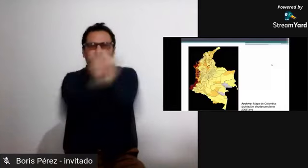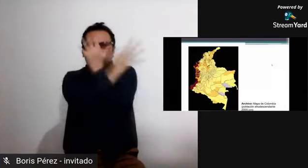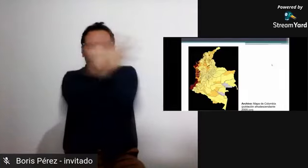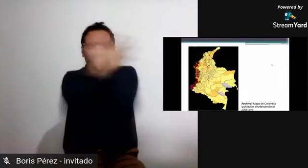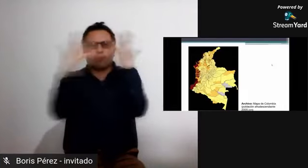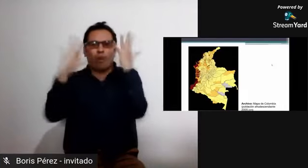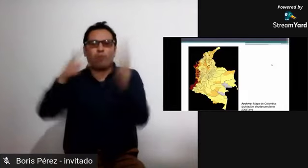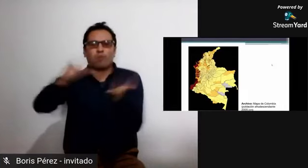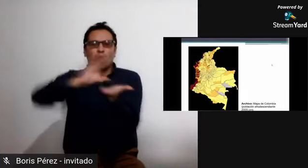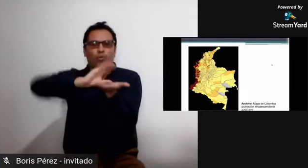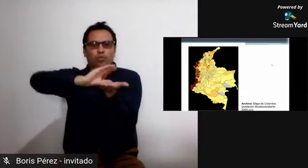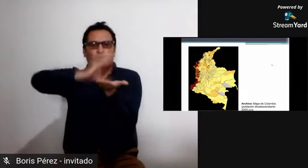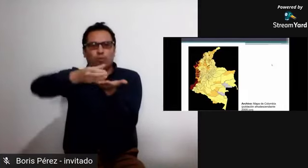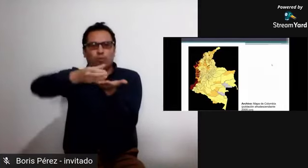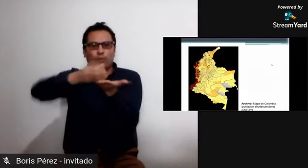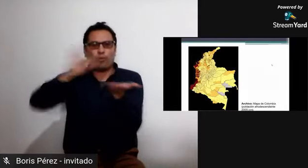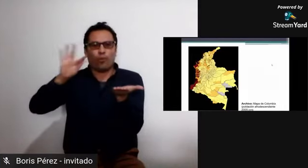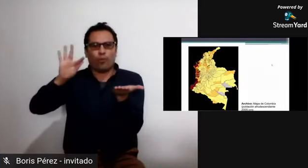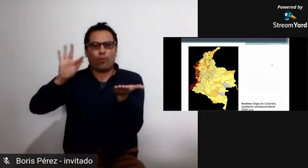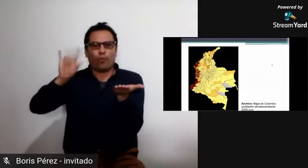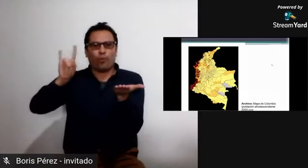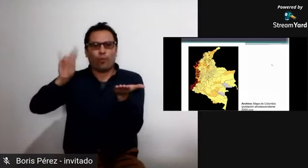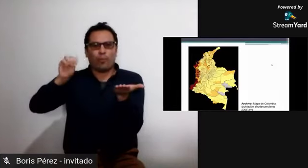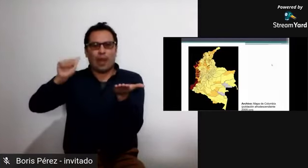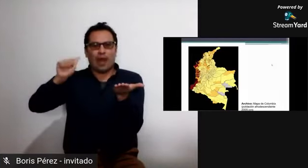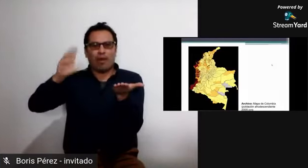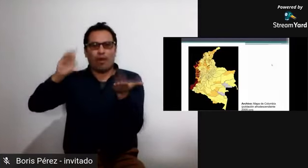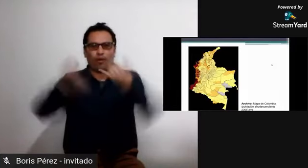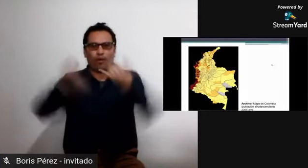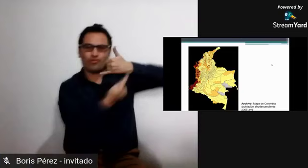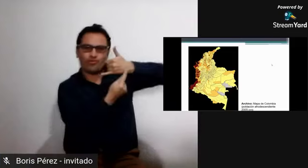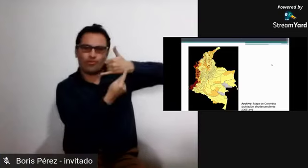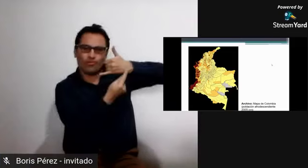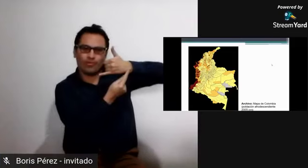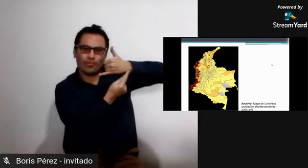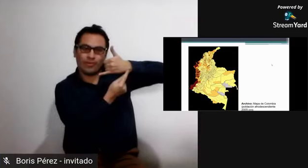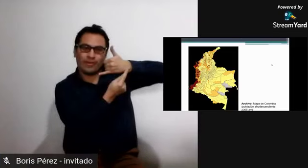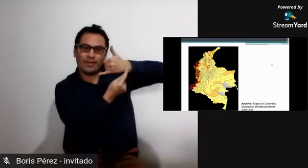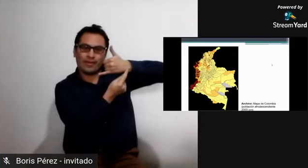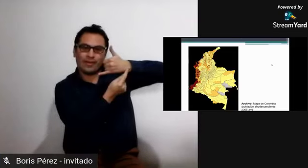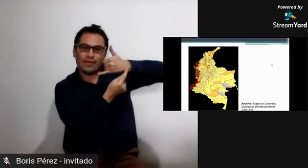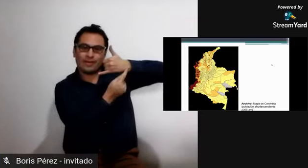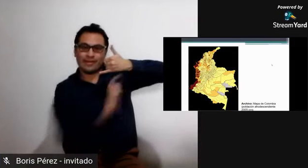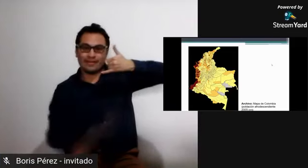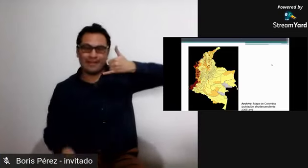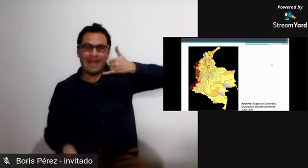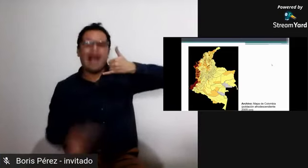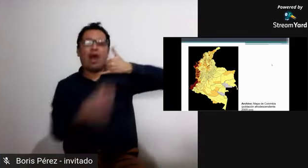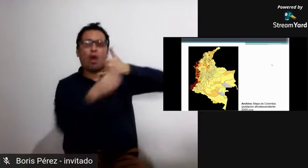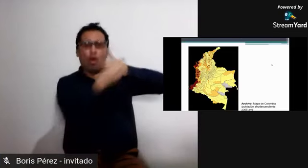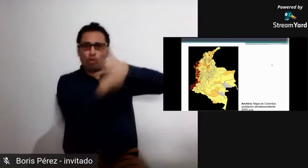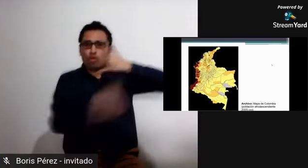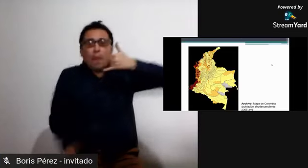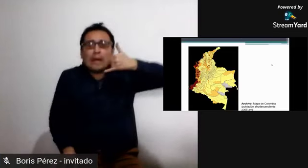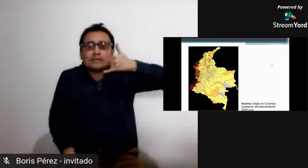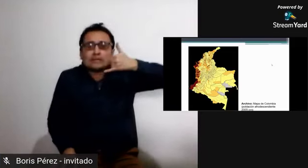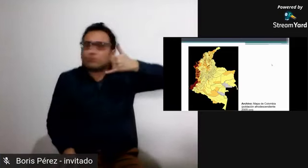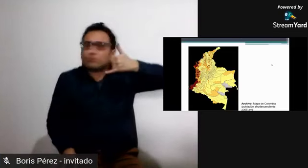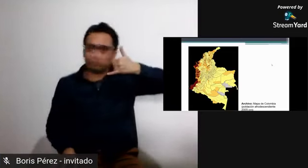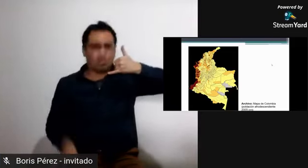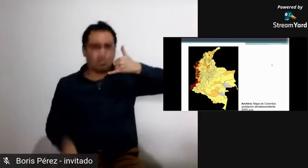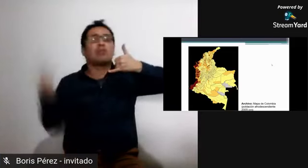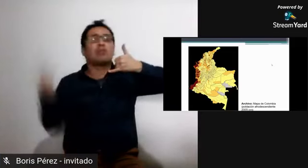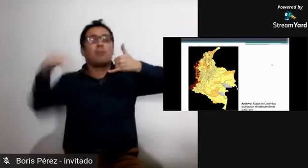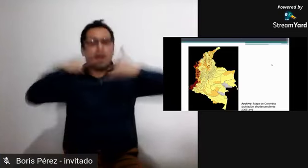colombia y hablamos también por por ejemplo de tumaco de las zonas al real a